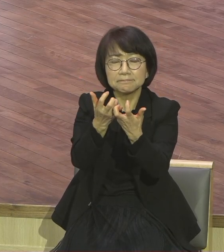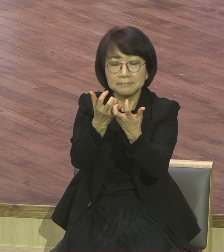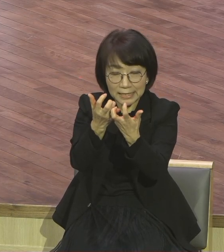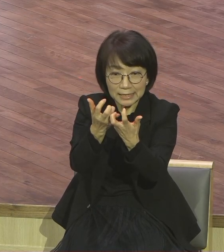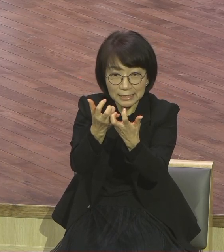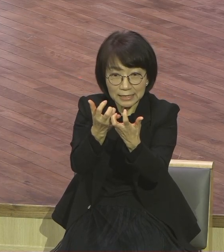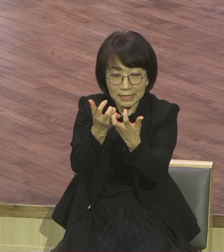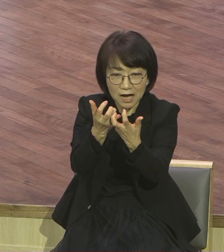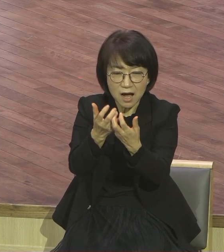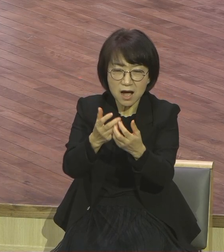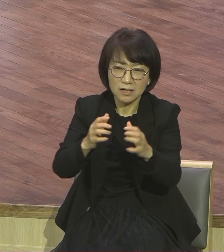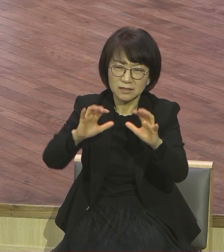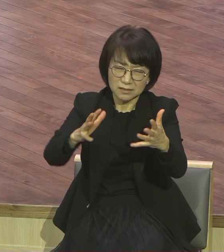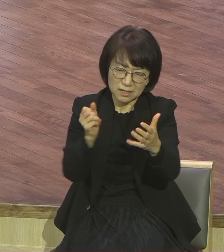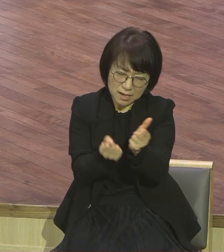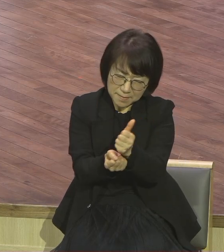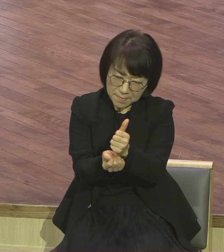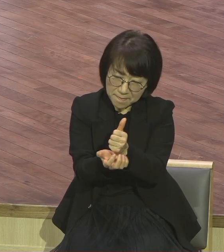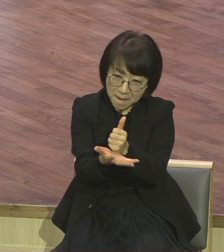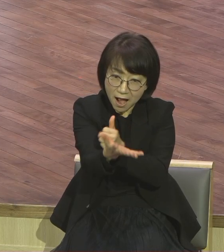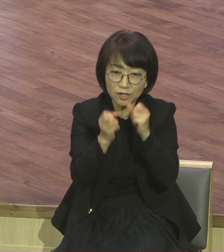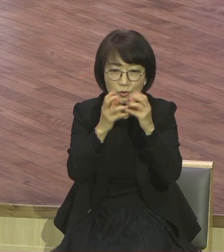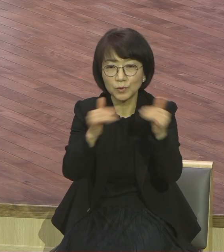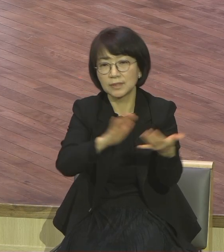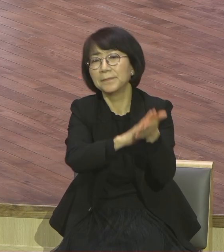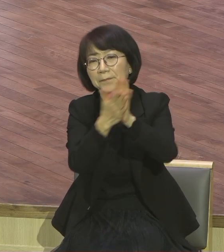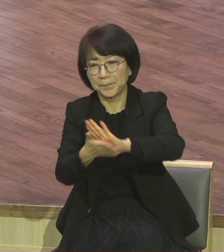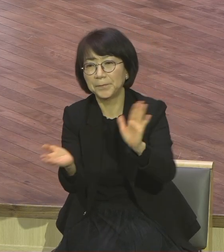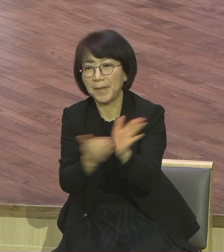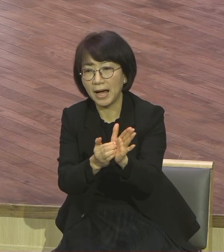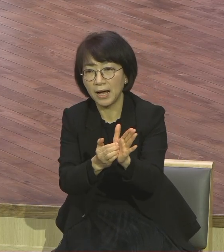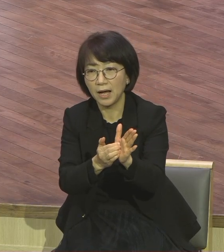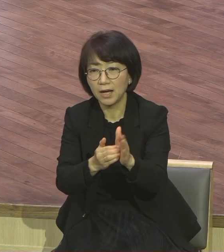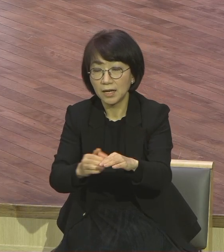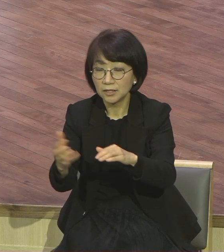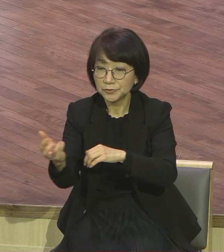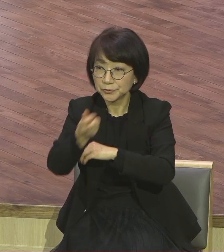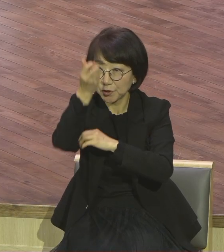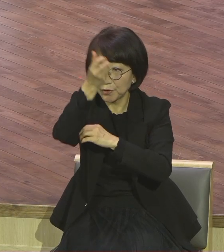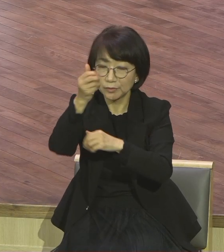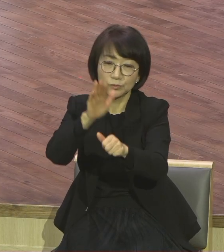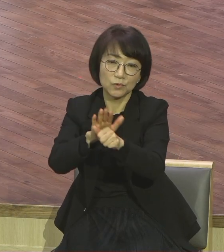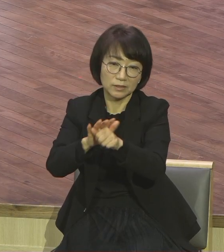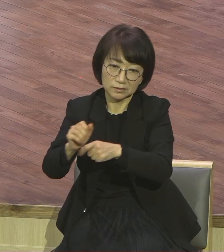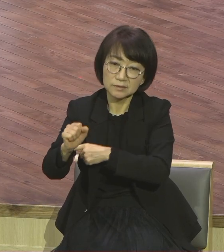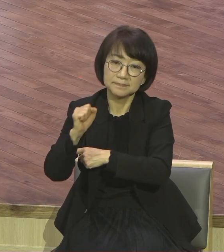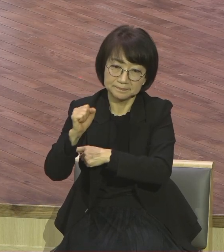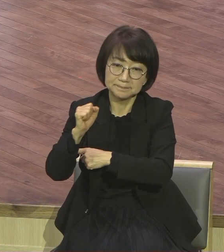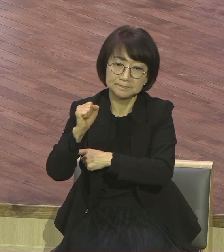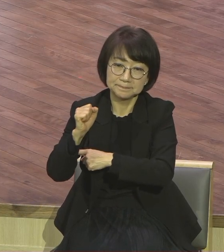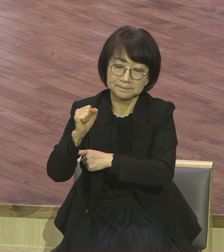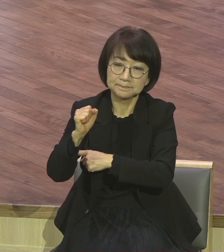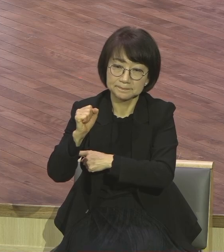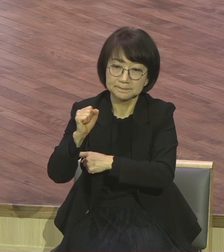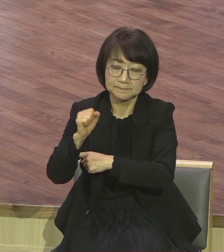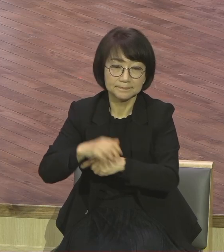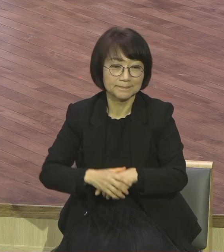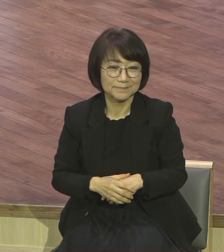다 변화가 되었습니다 성령이 하시면 가능합니다 성령은 못하실 것이 없습니다 성령이여 나를